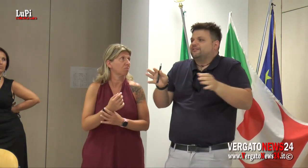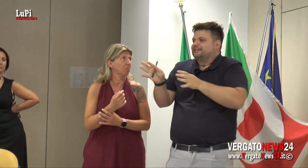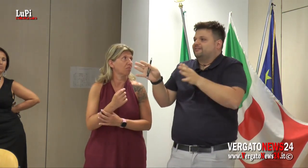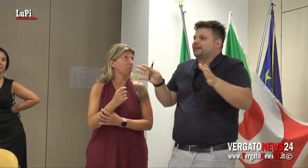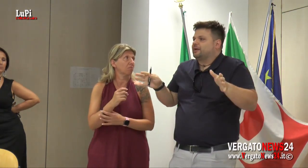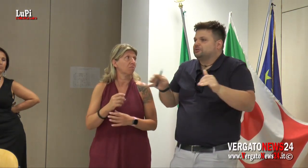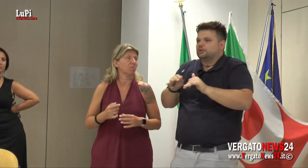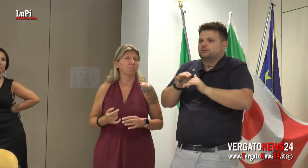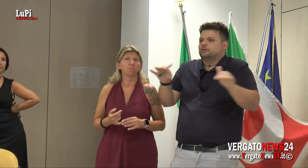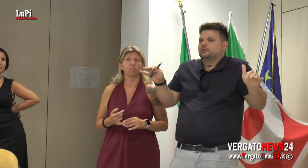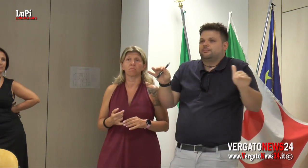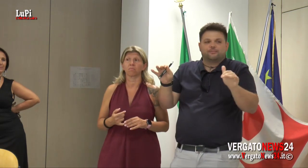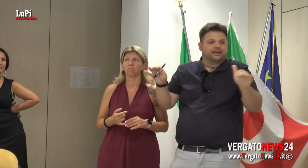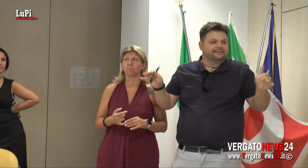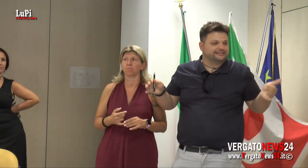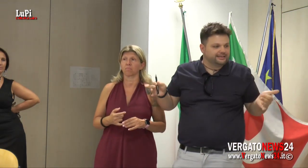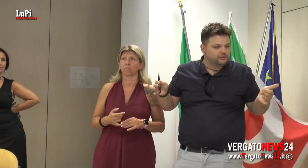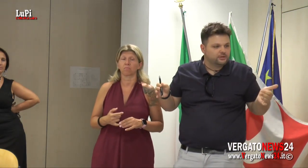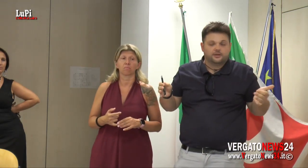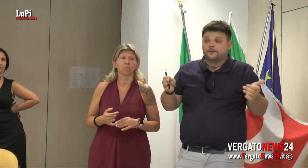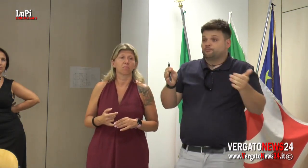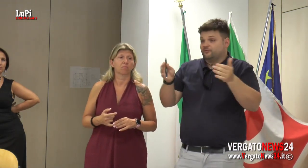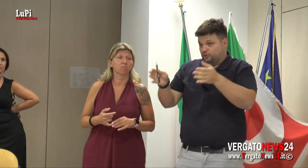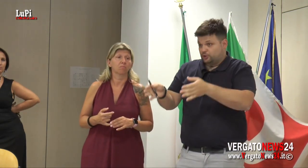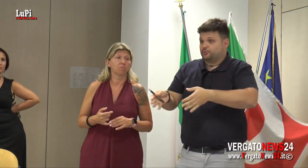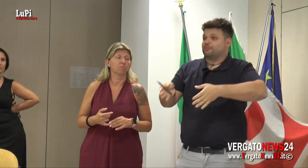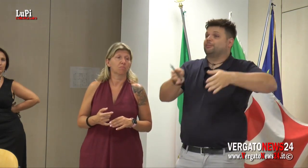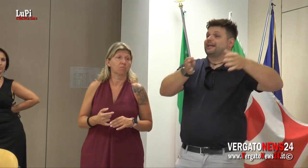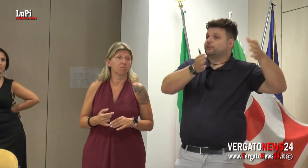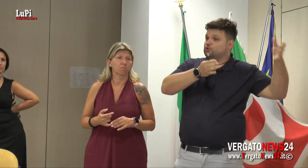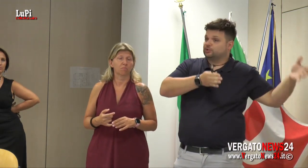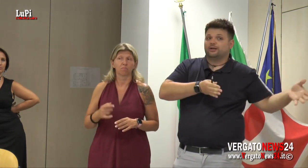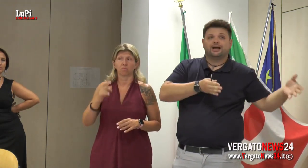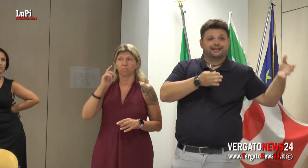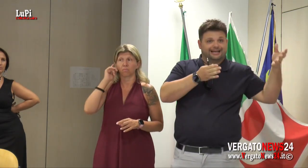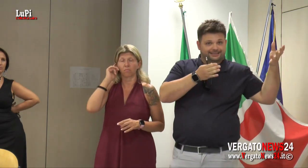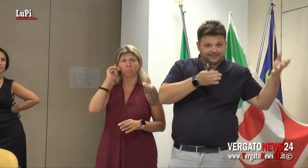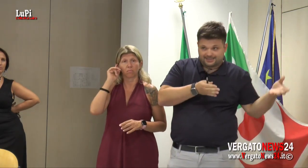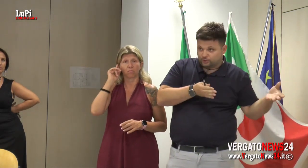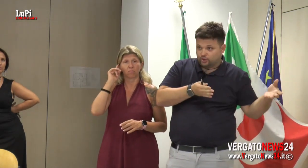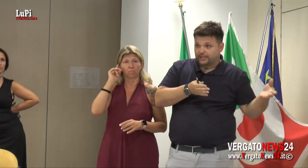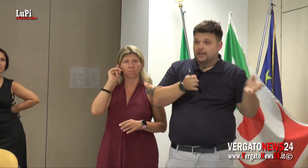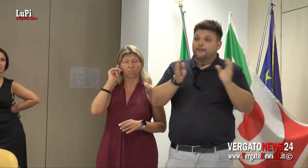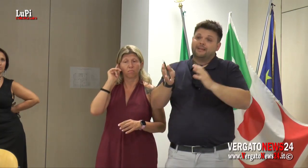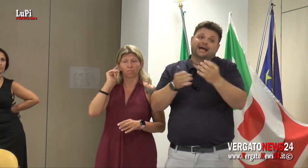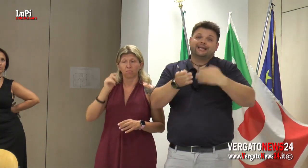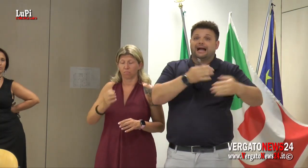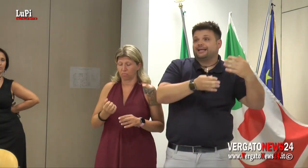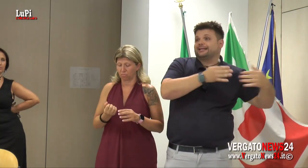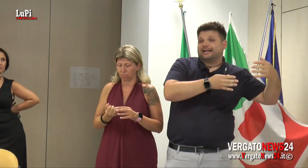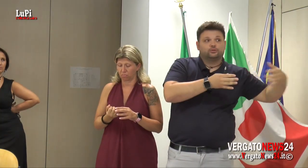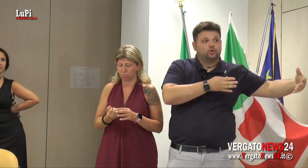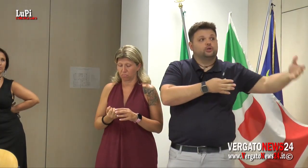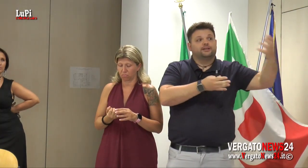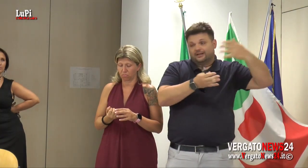meccanismo che ne ha fatti arrivare 48 e abbiamo carenza zero. Forse lo possiamo applicare questo modello anche ad altri settori, magari